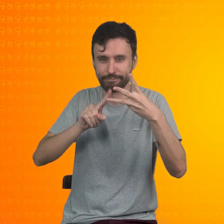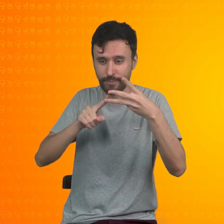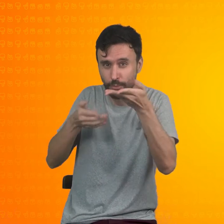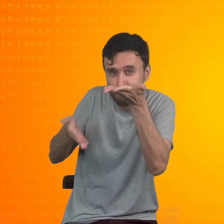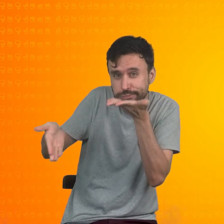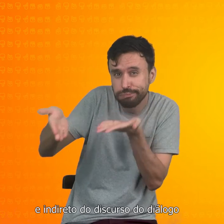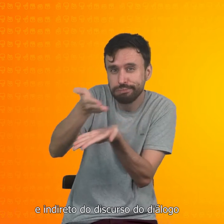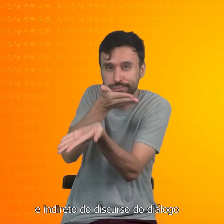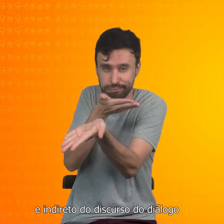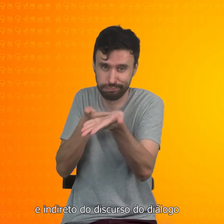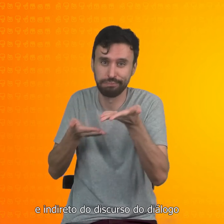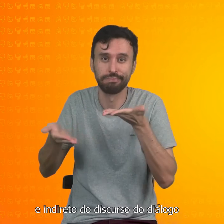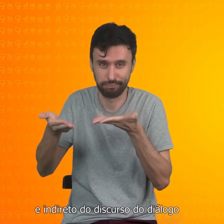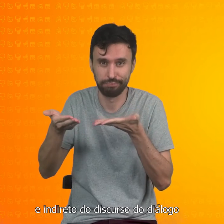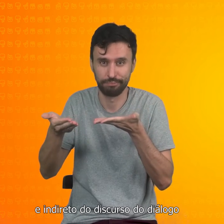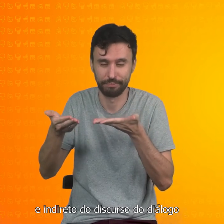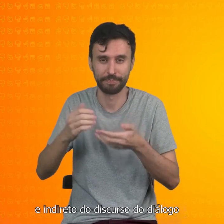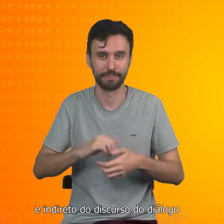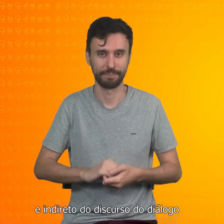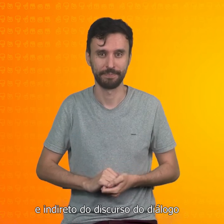e indireto do discurso do diálogo.